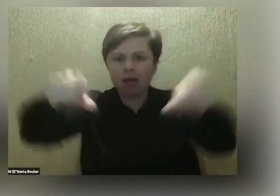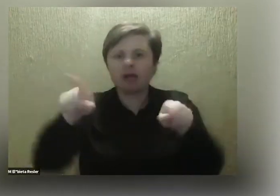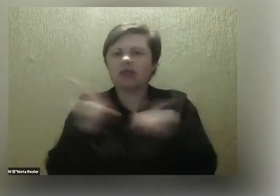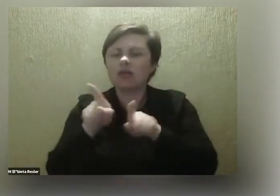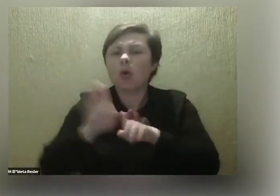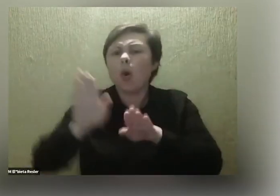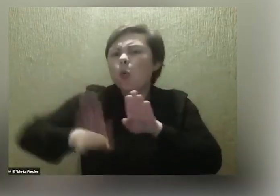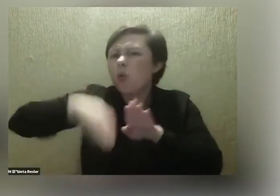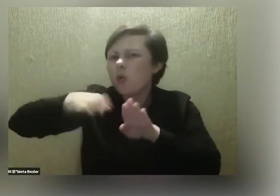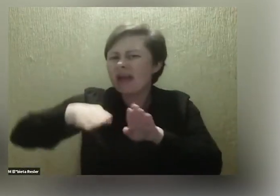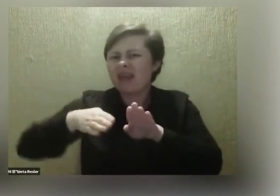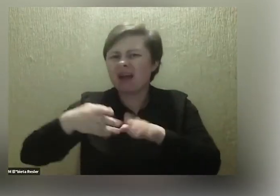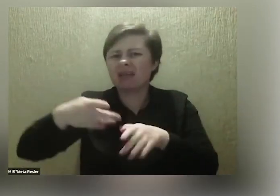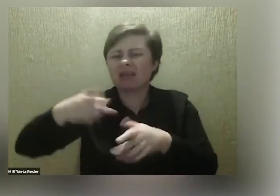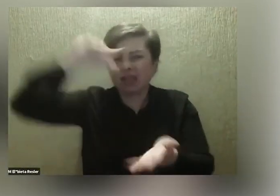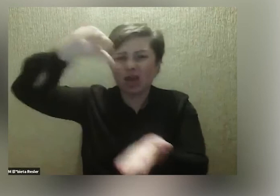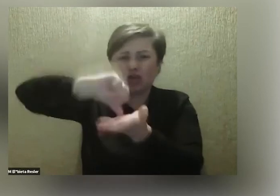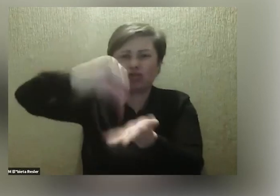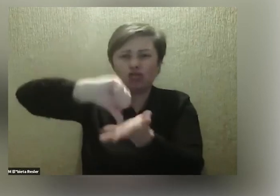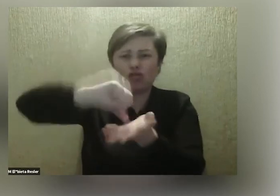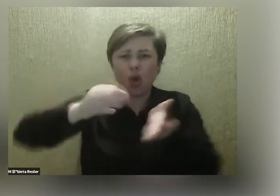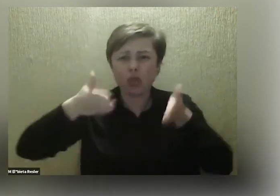hulajnogach. I słupka.